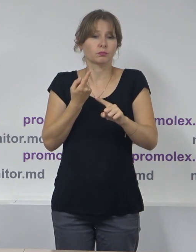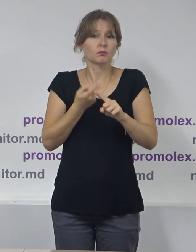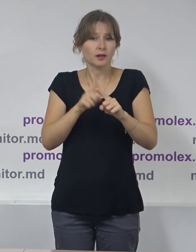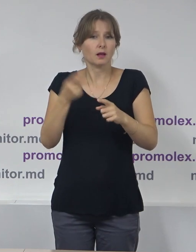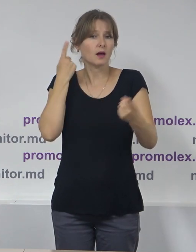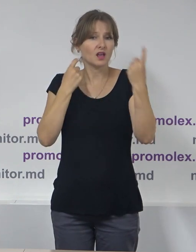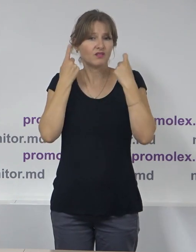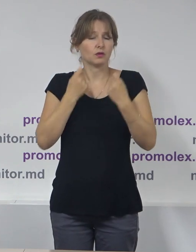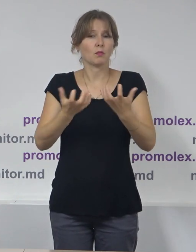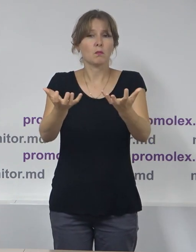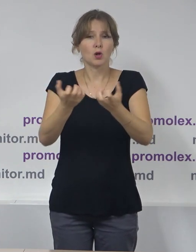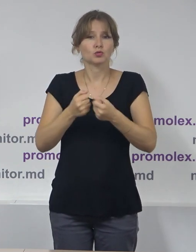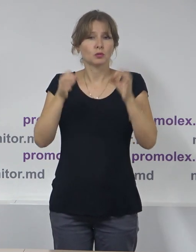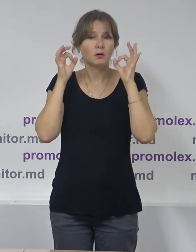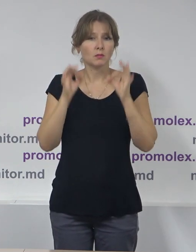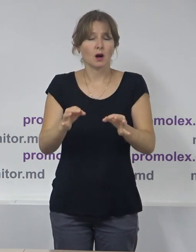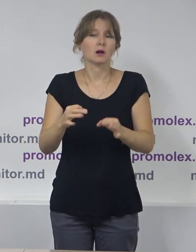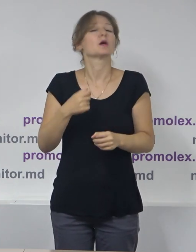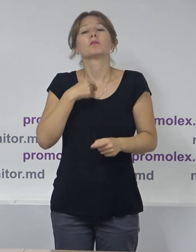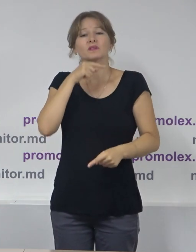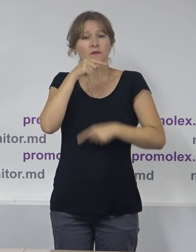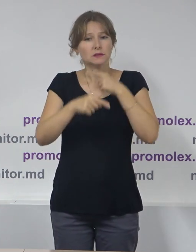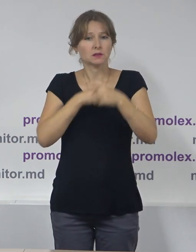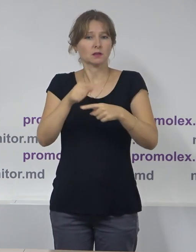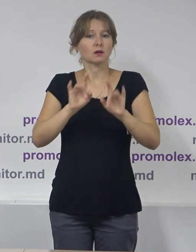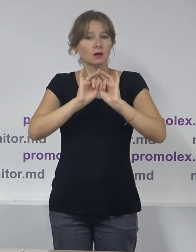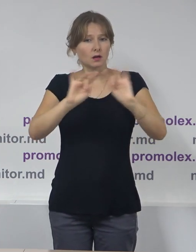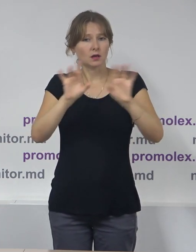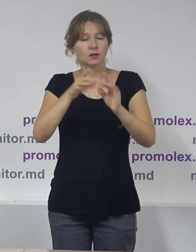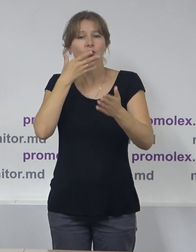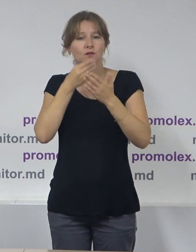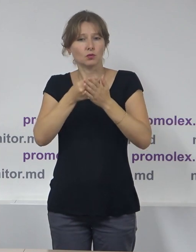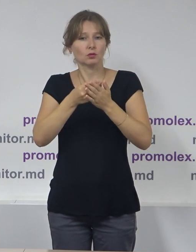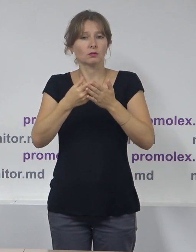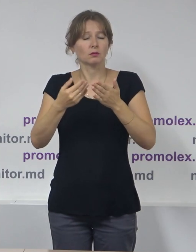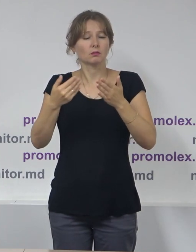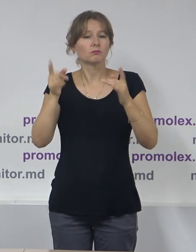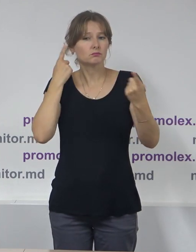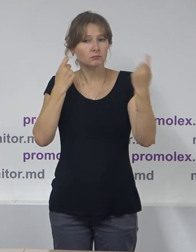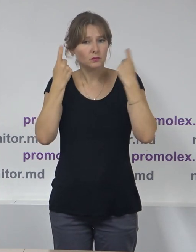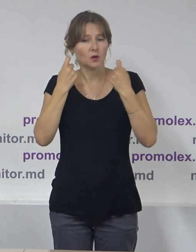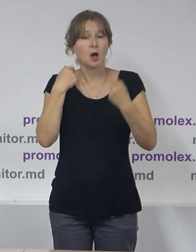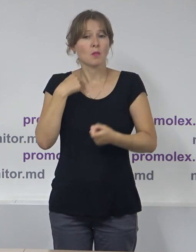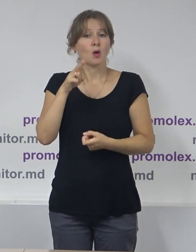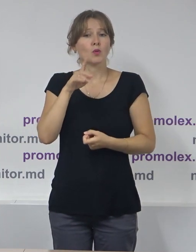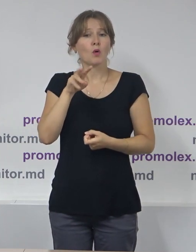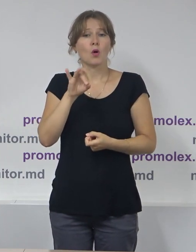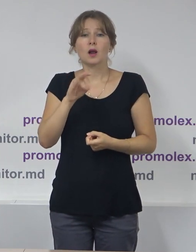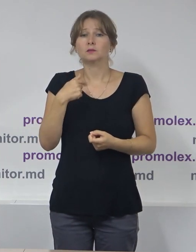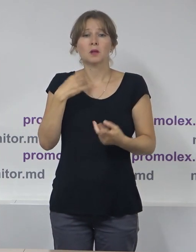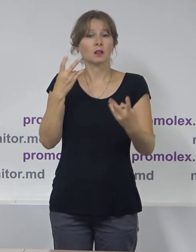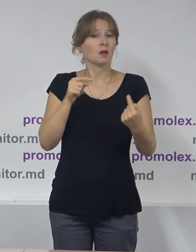vom preciza așa cum este de fapt și în metodologia noastră de monitorizare precizat, Promolex nu este un oponent al concurenților